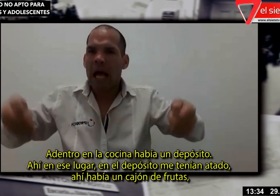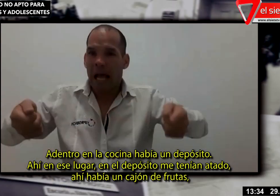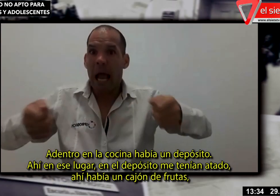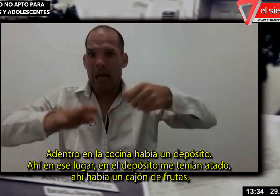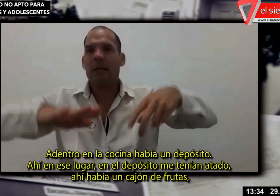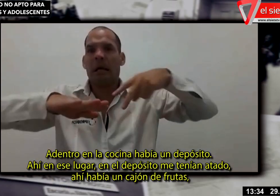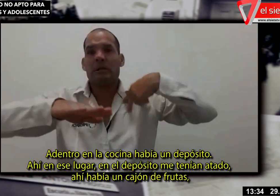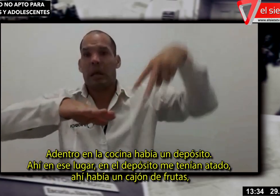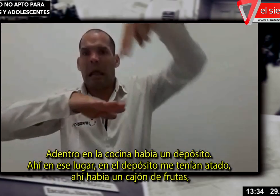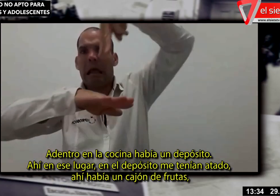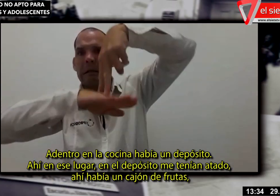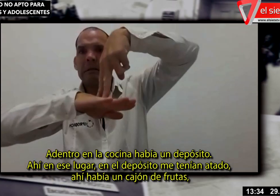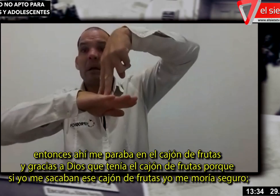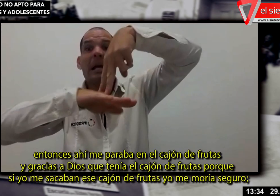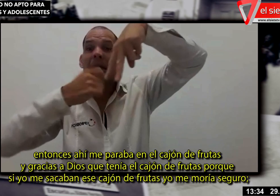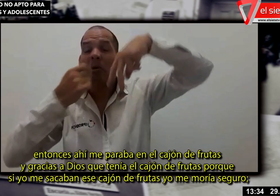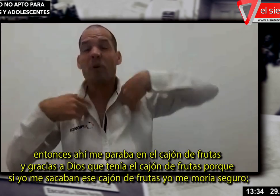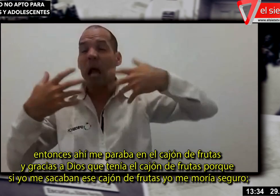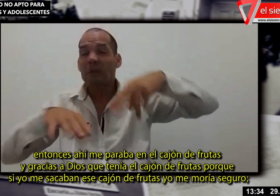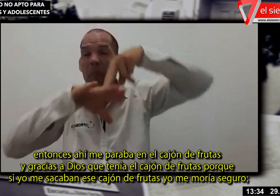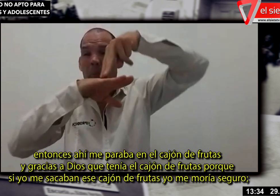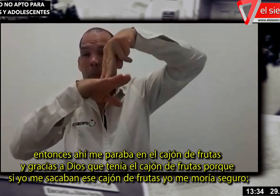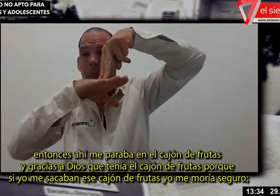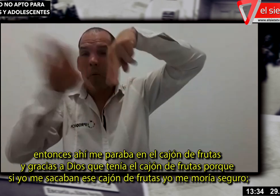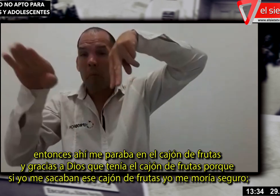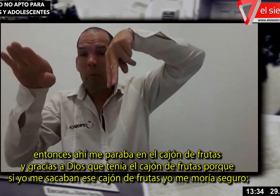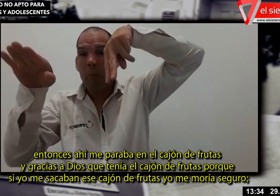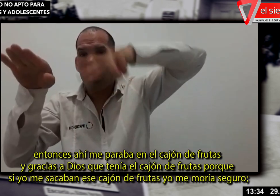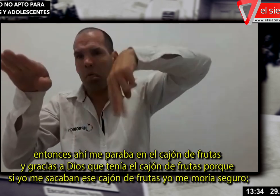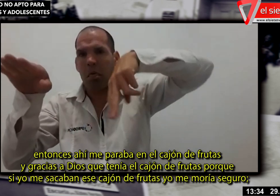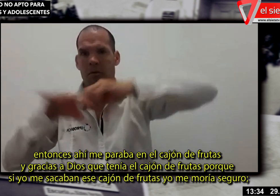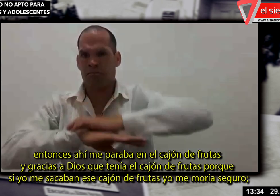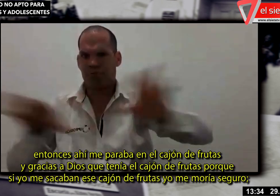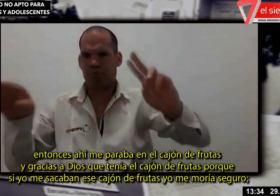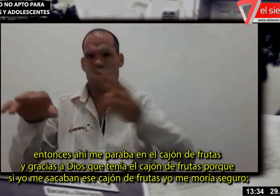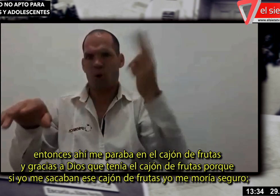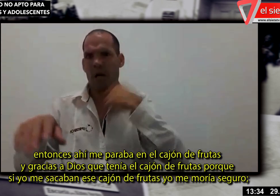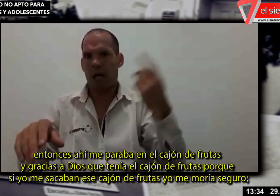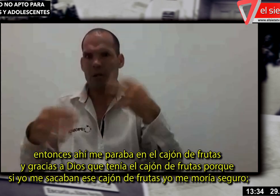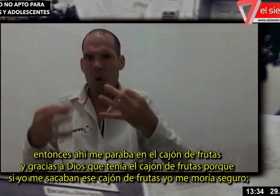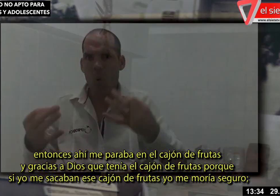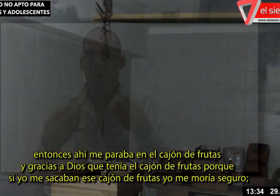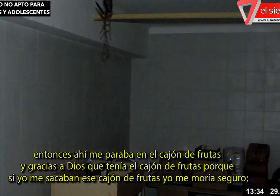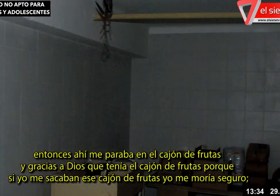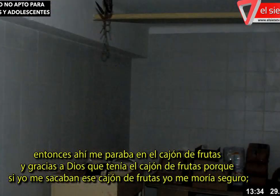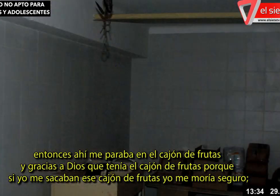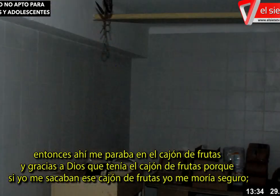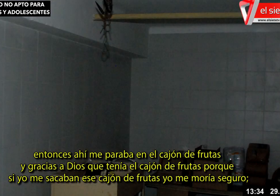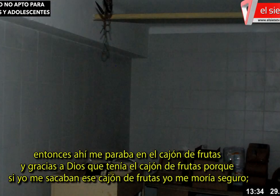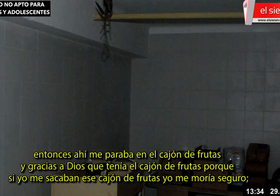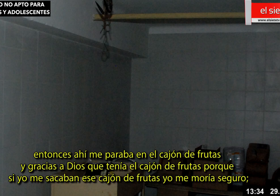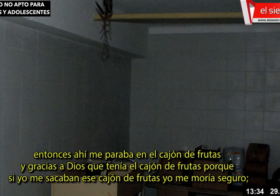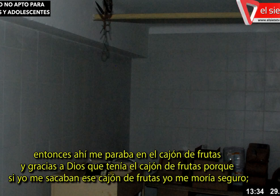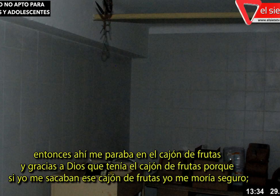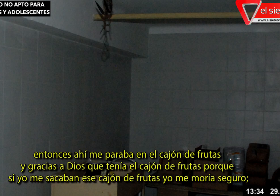Ahí había un cajón de fruta. Entonces ahí me paraban en el cajón de fruta. Y gracias a que tenía el cajón de fruta. Porque si yo me